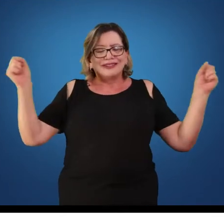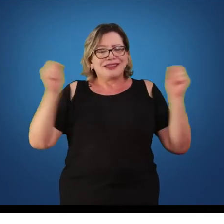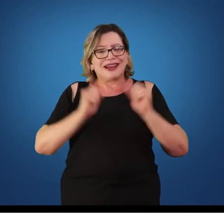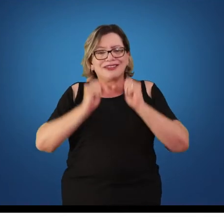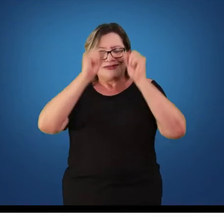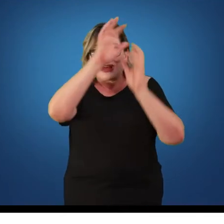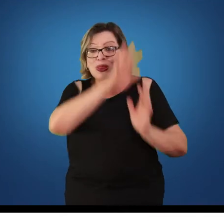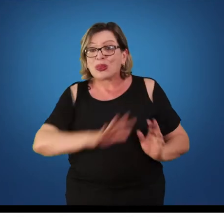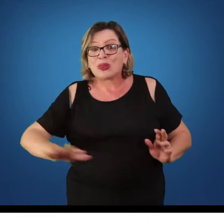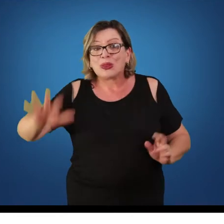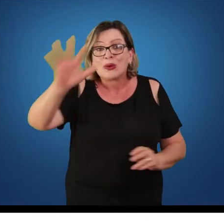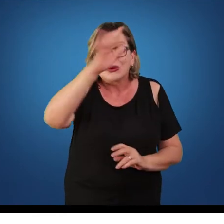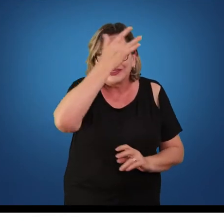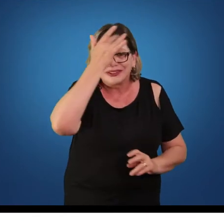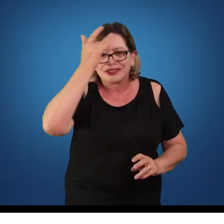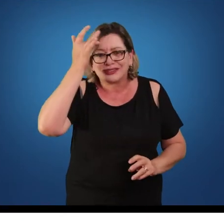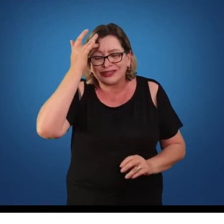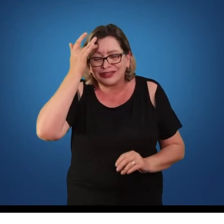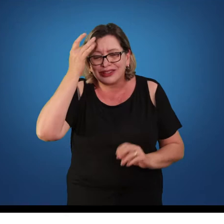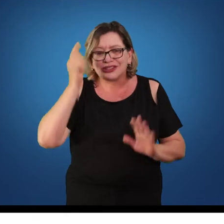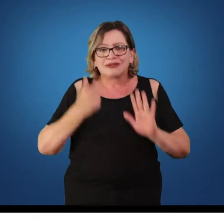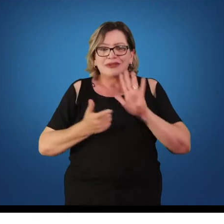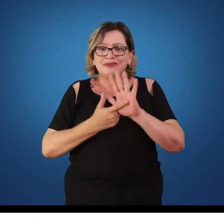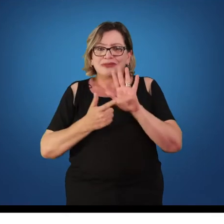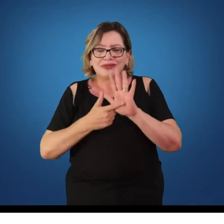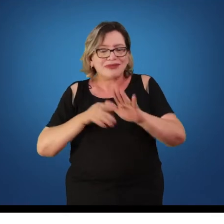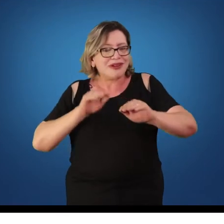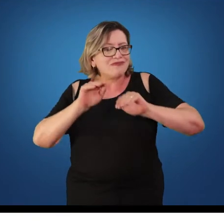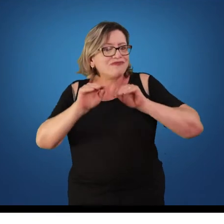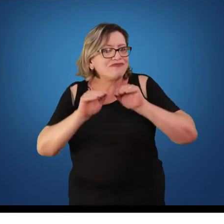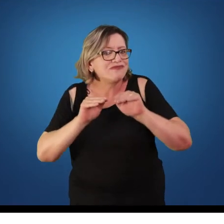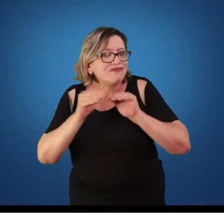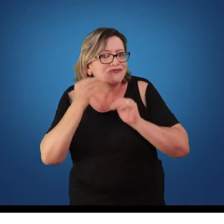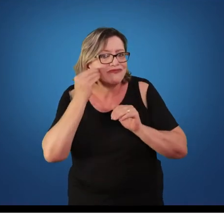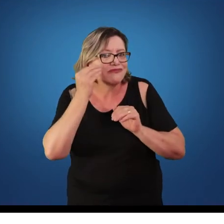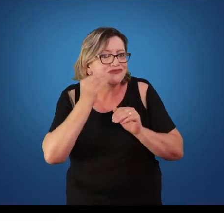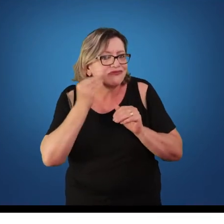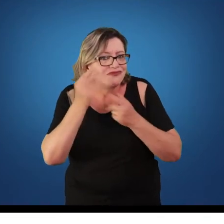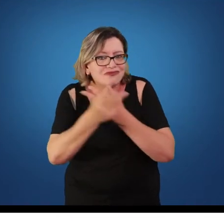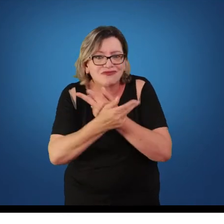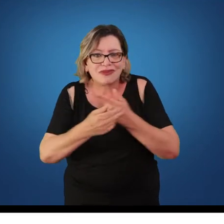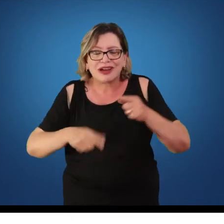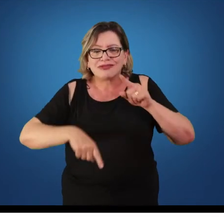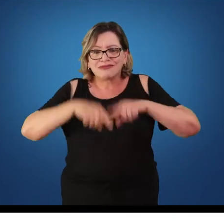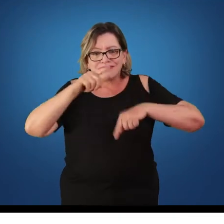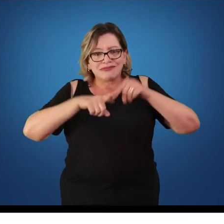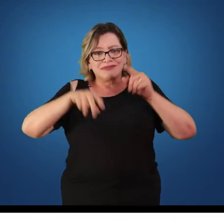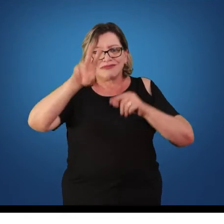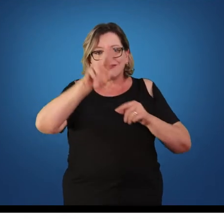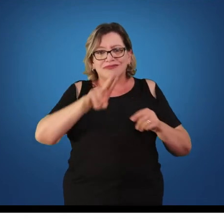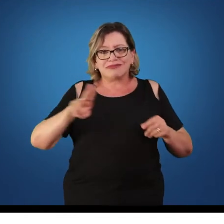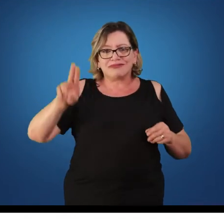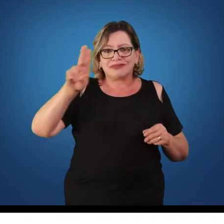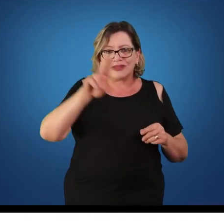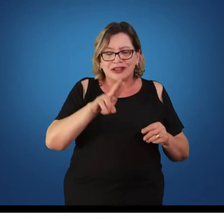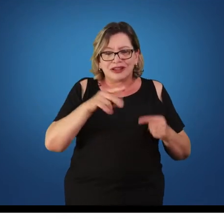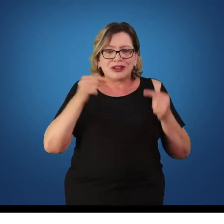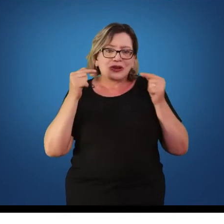vai trazer para os alunos vivências de movimentos e com materiais diversos que se relacionam com todas as práticas